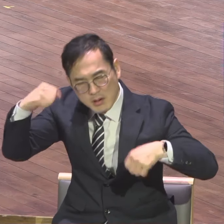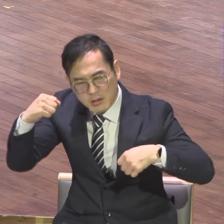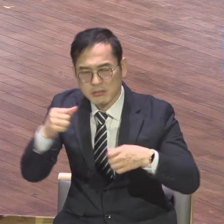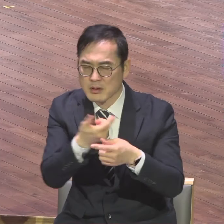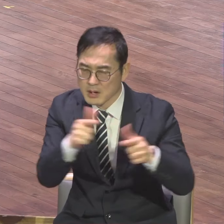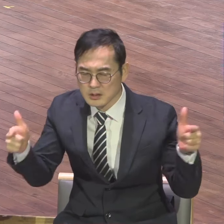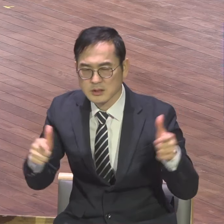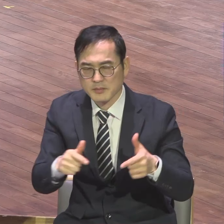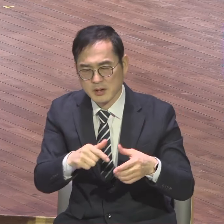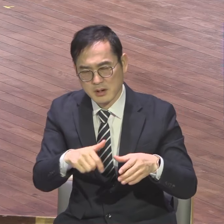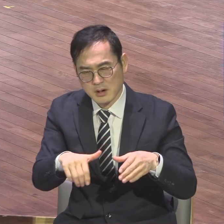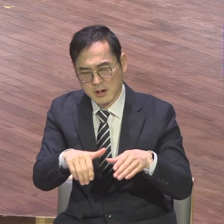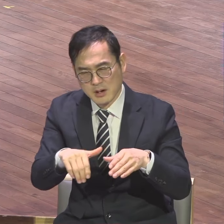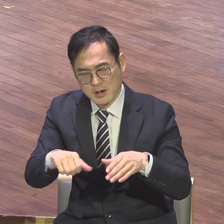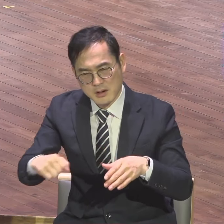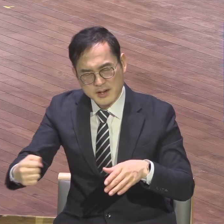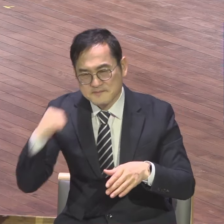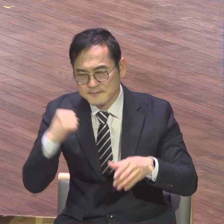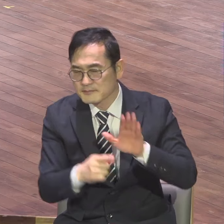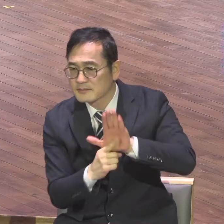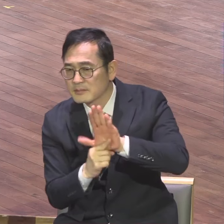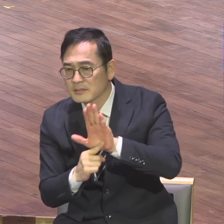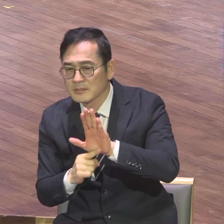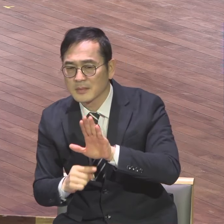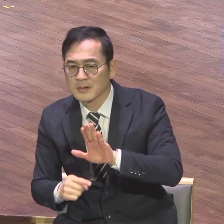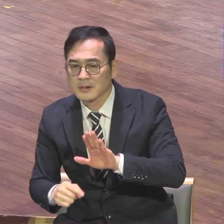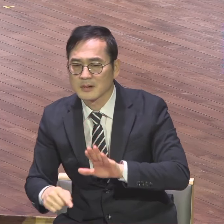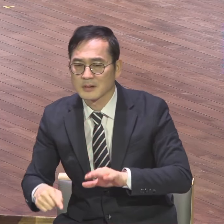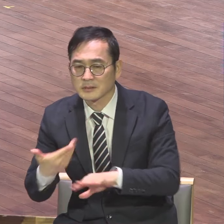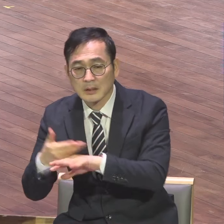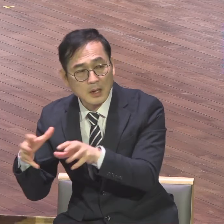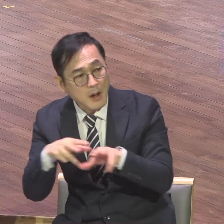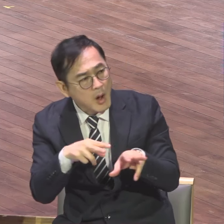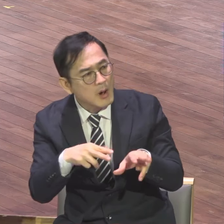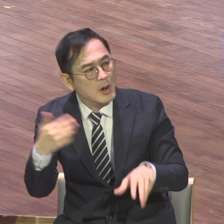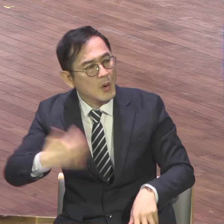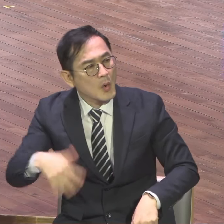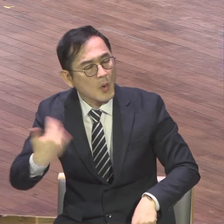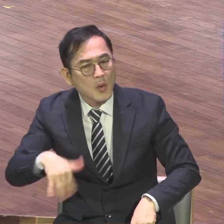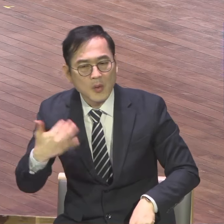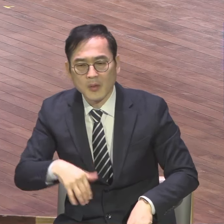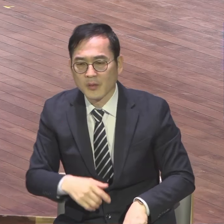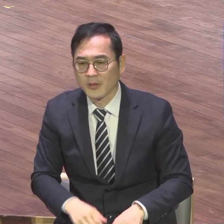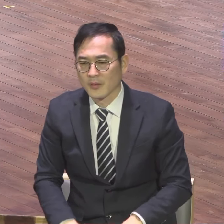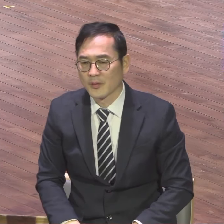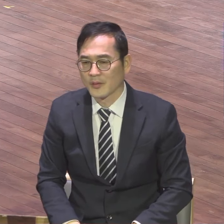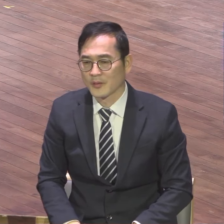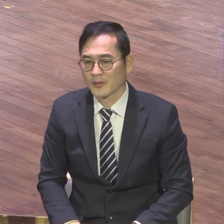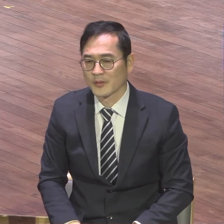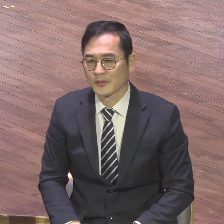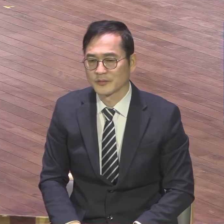그래서 사도 바울은요. 성령이 하나되게 하신 것을